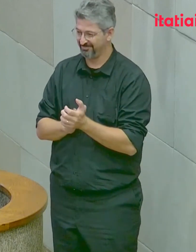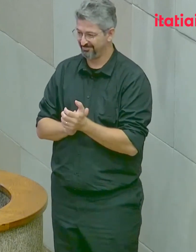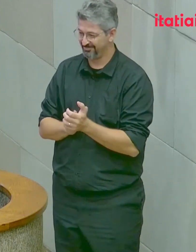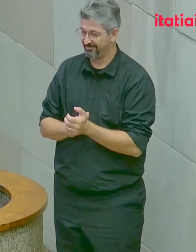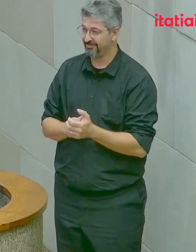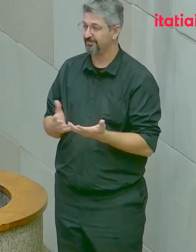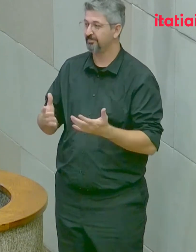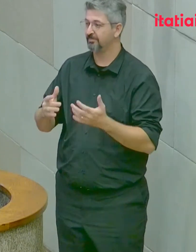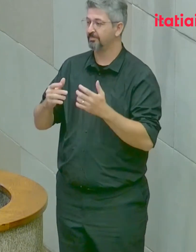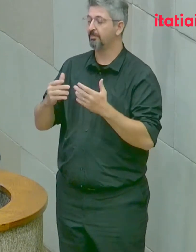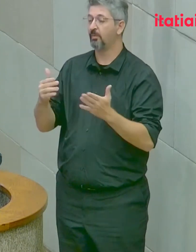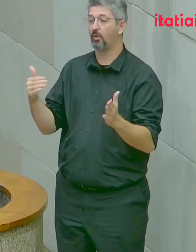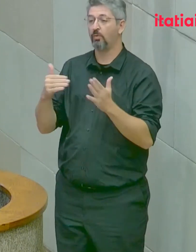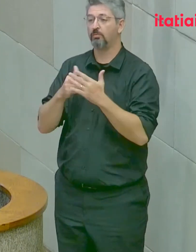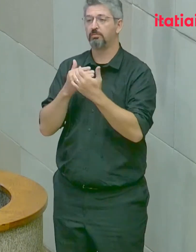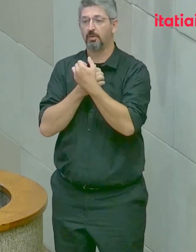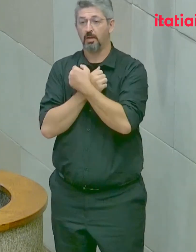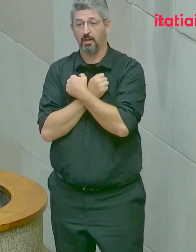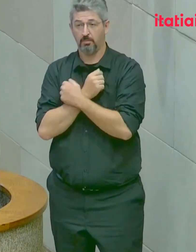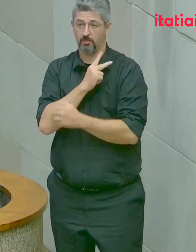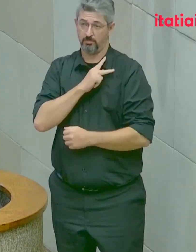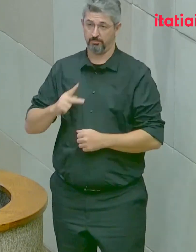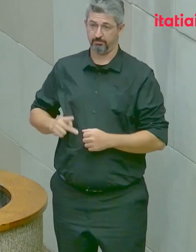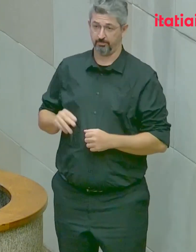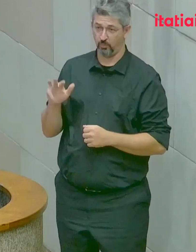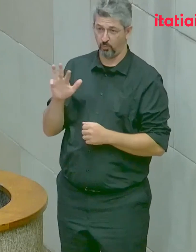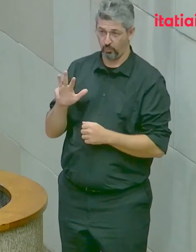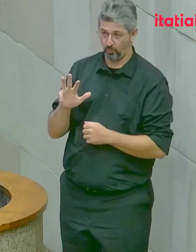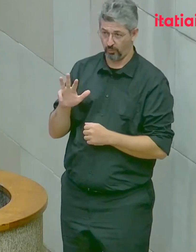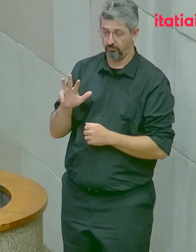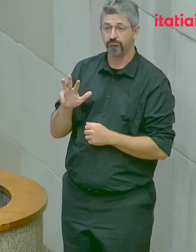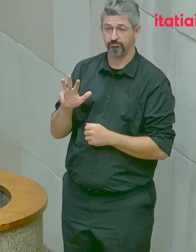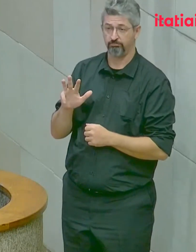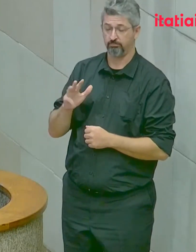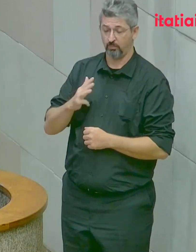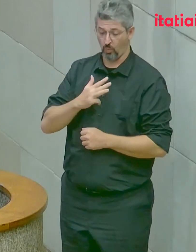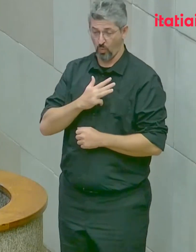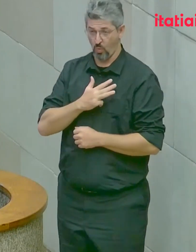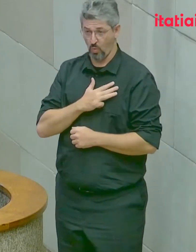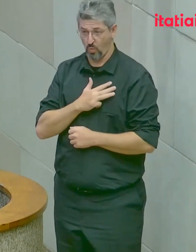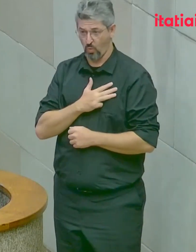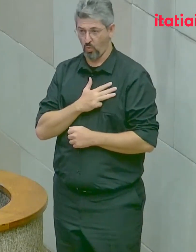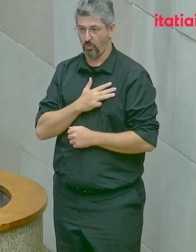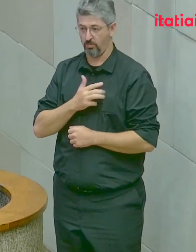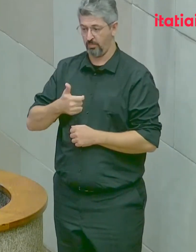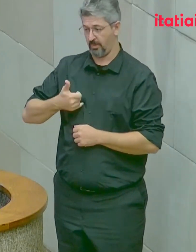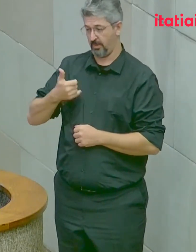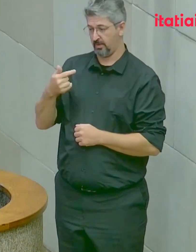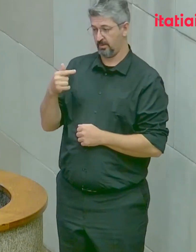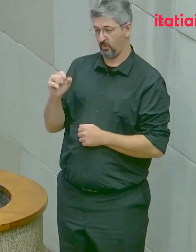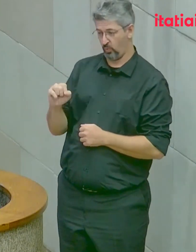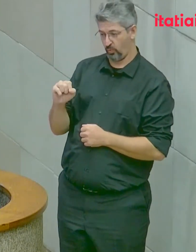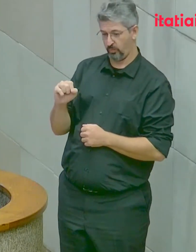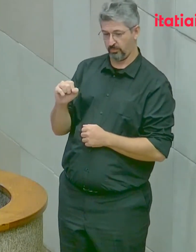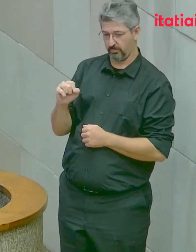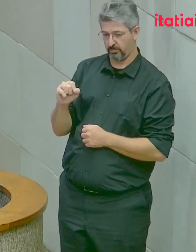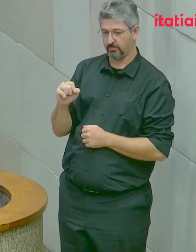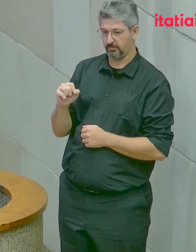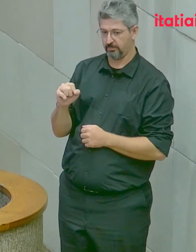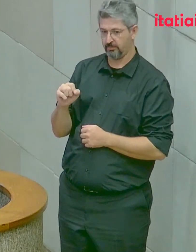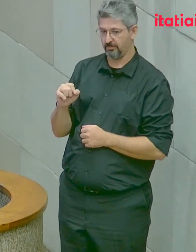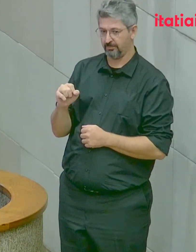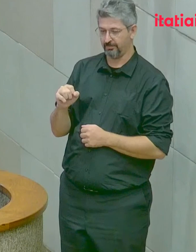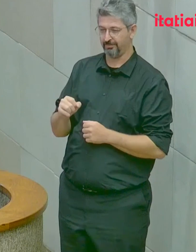transmito finalmente o abraço do presidente Lula. O presidente Lula tem 78 anos e